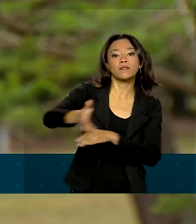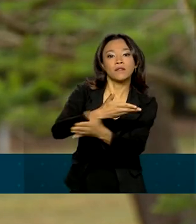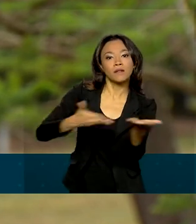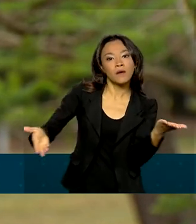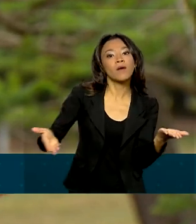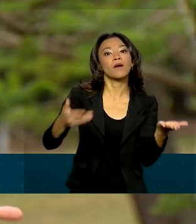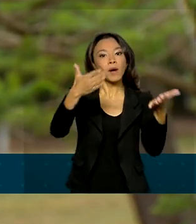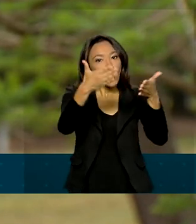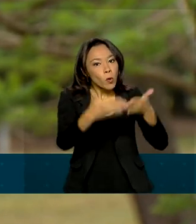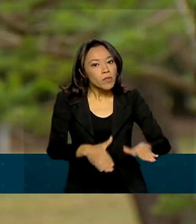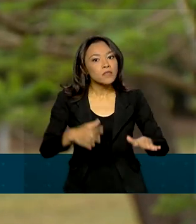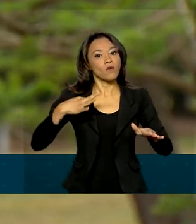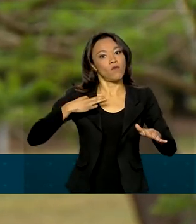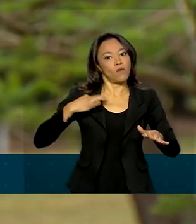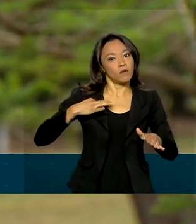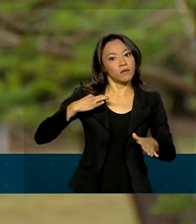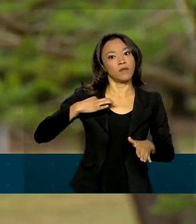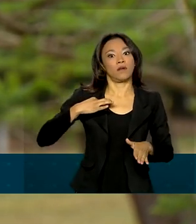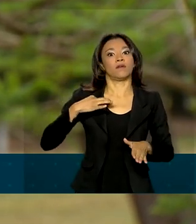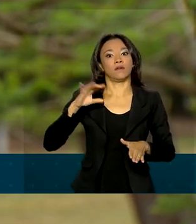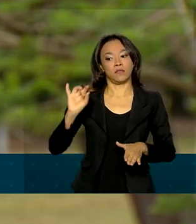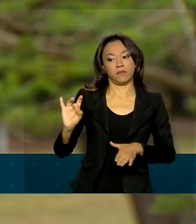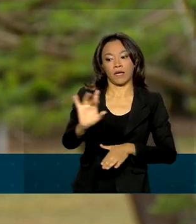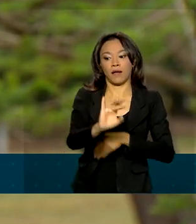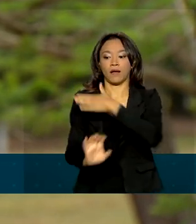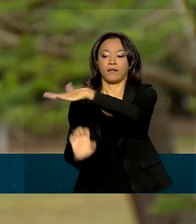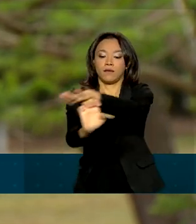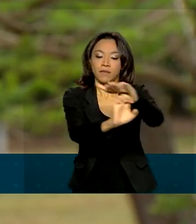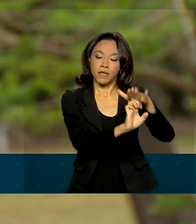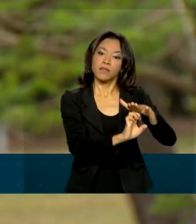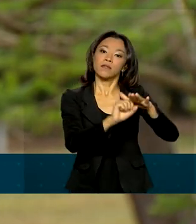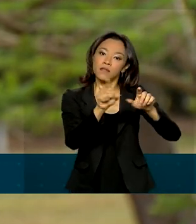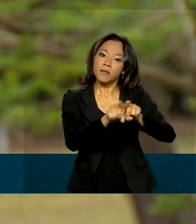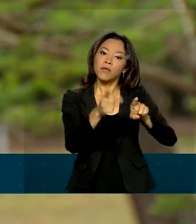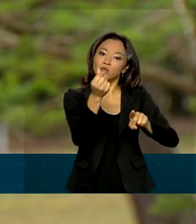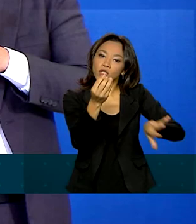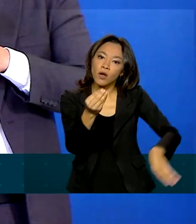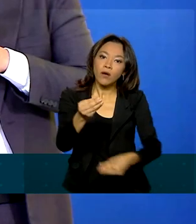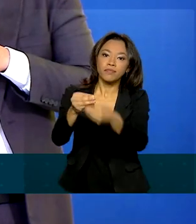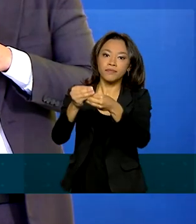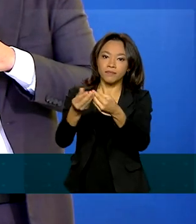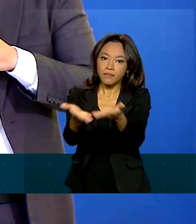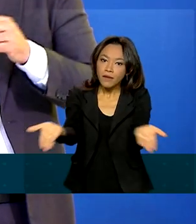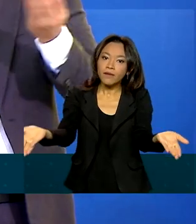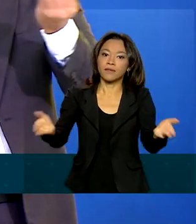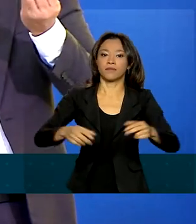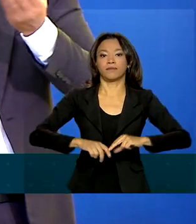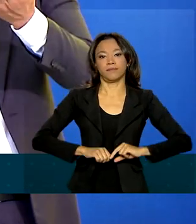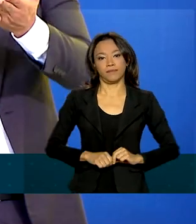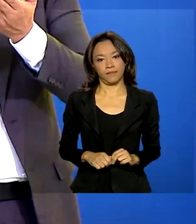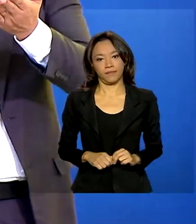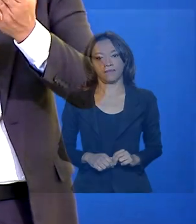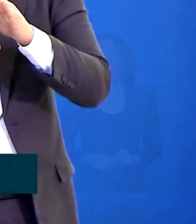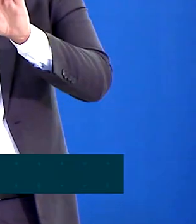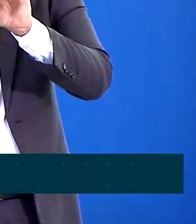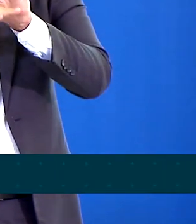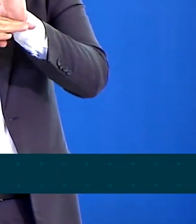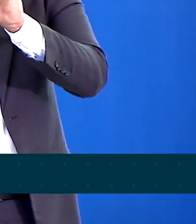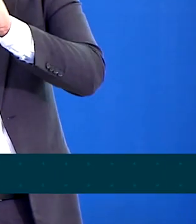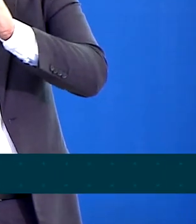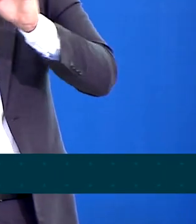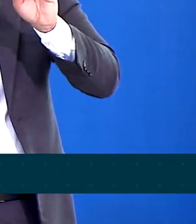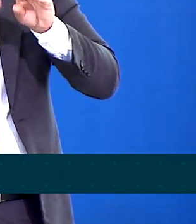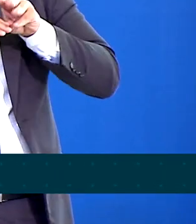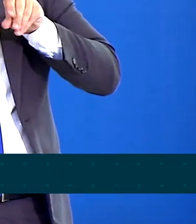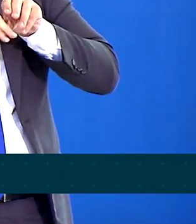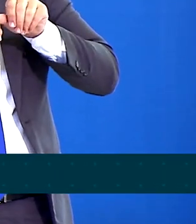uma compensação voluntária de carbono e geraria uma renda extra para o produtor rural. Quem tem uma propriedade rural e preserva,